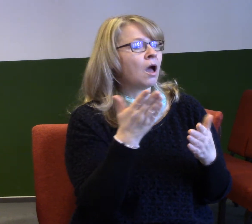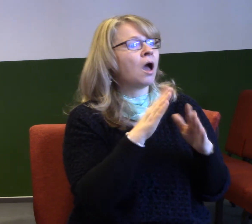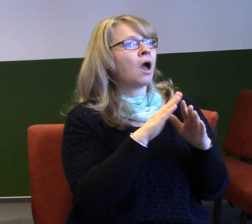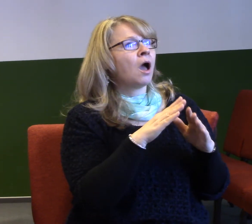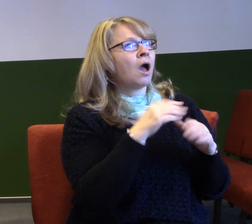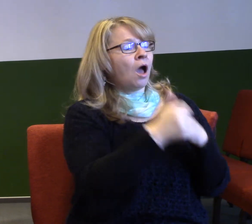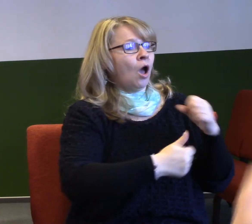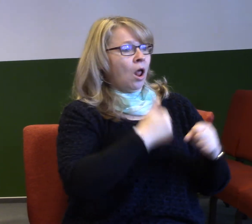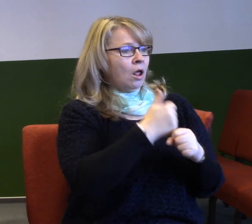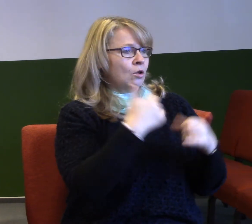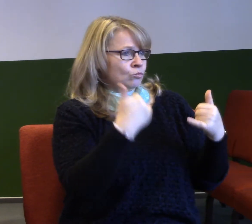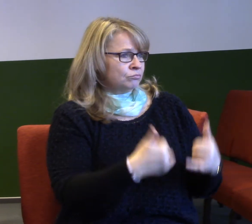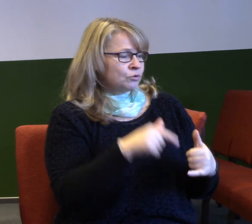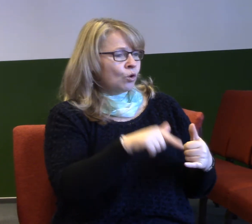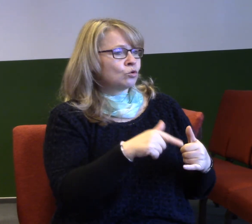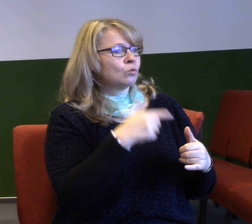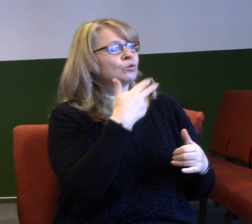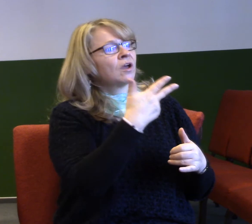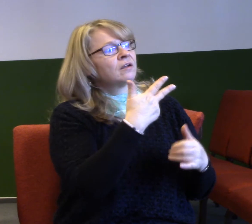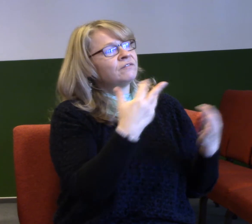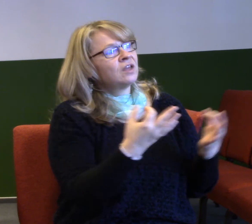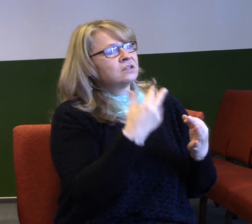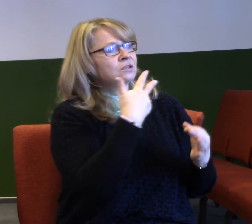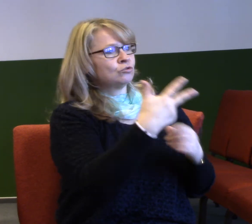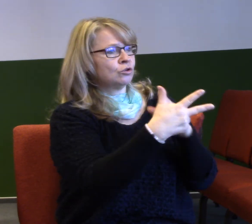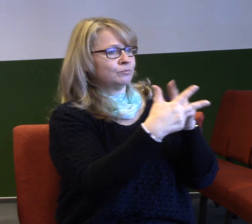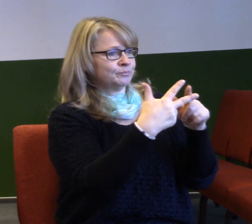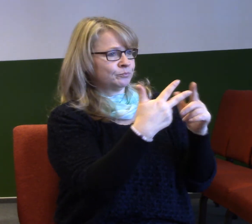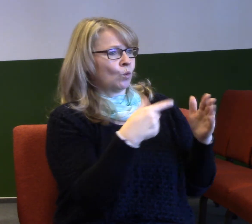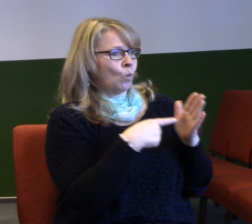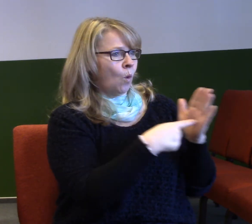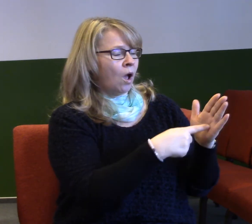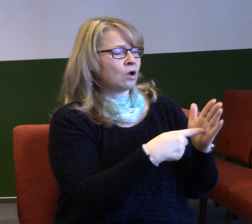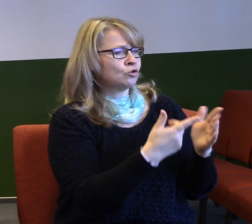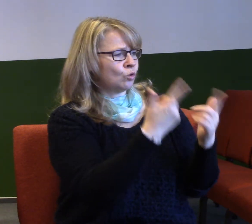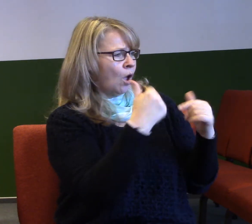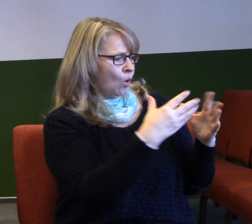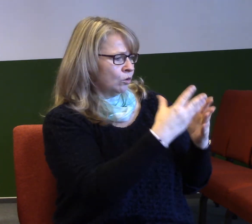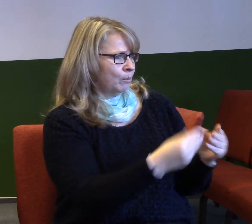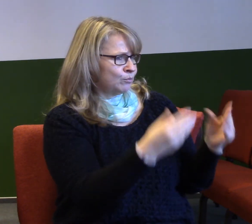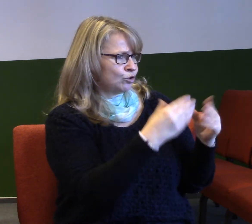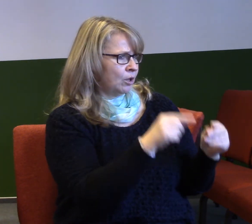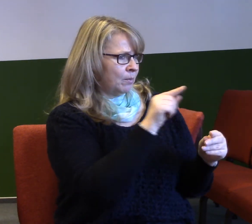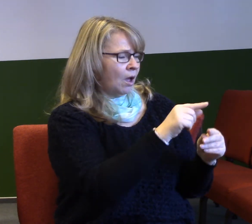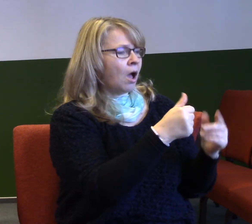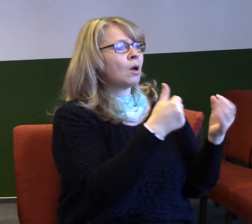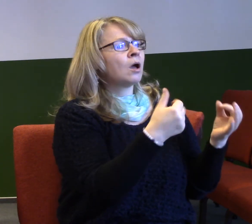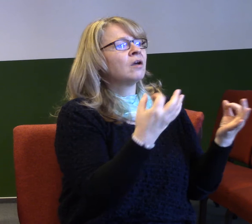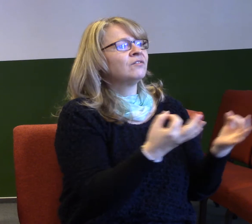které pán Bůh nám ukazuje a vycházejí právě z toho příběhu Nehemiáše. Ta první věc je soudržnost.